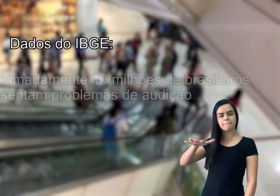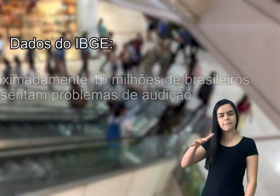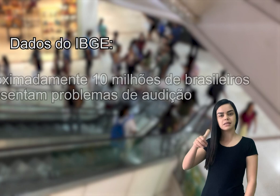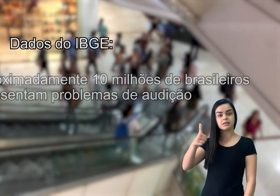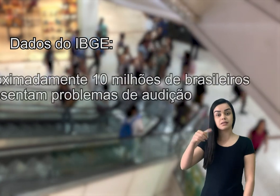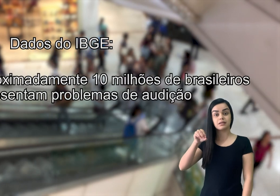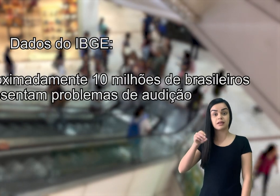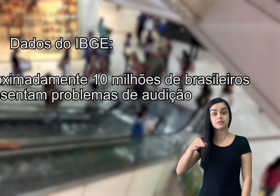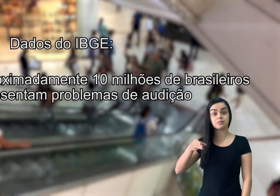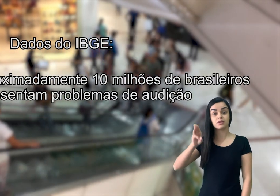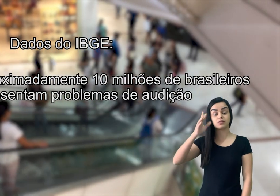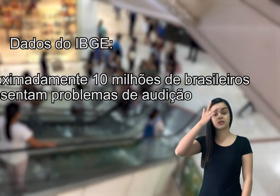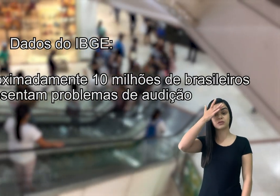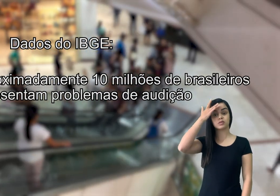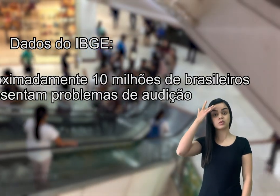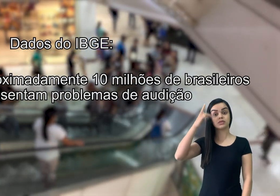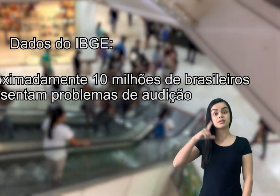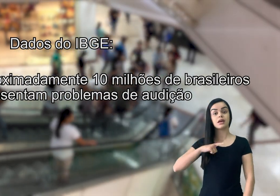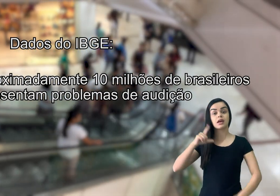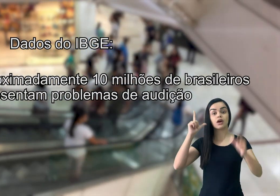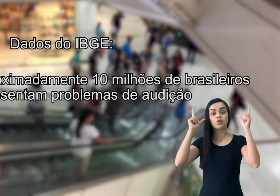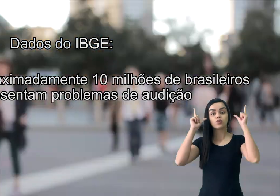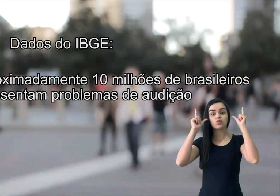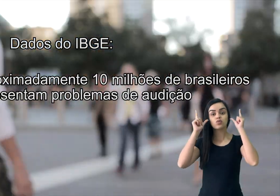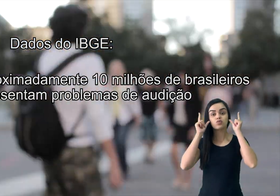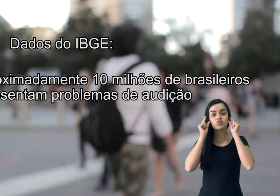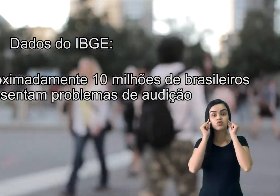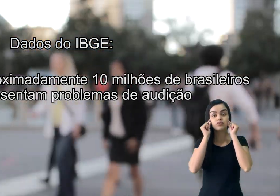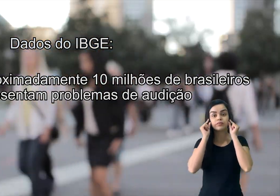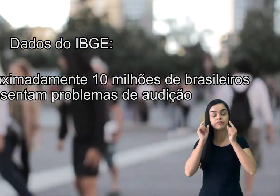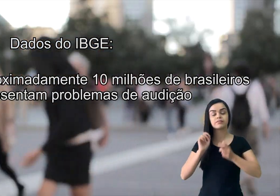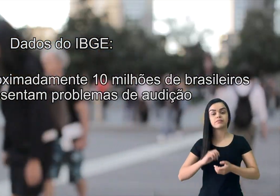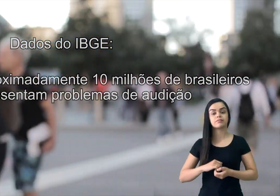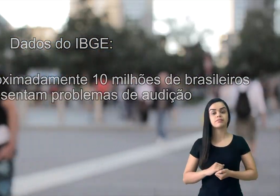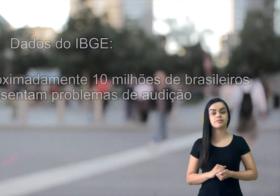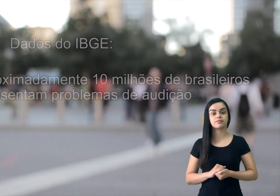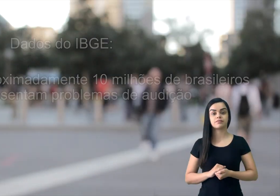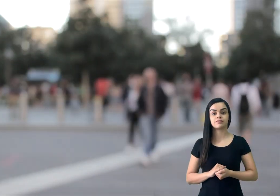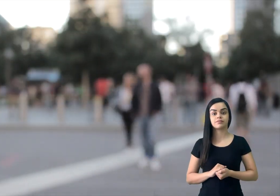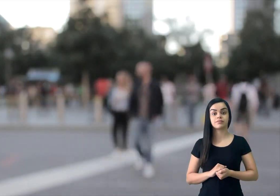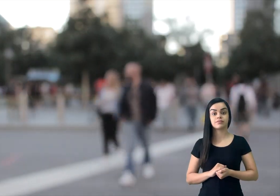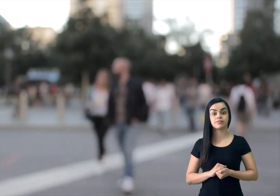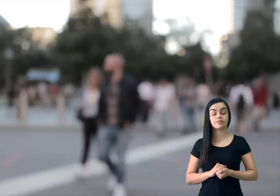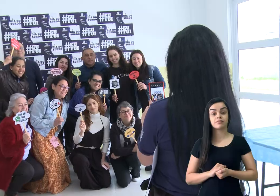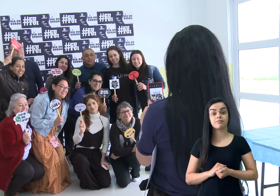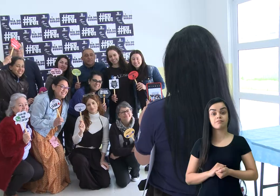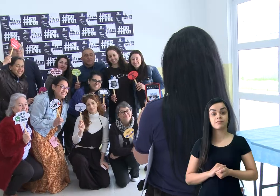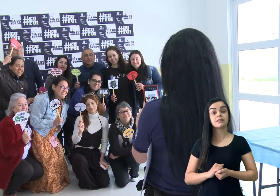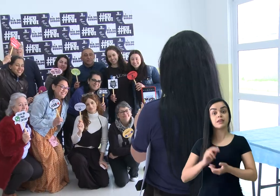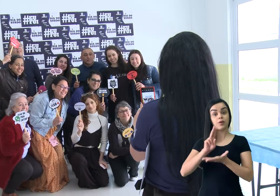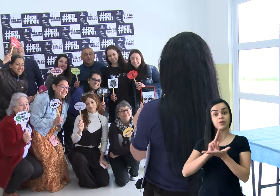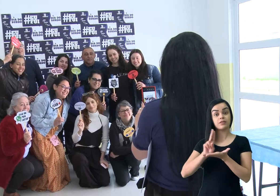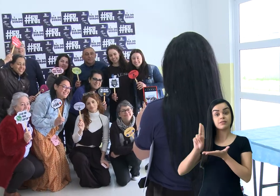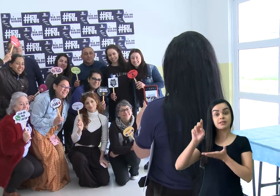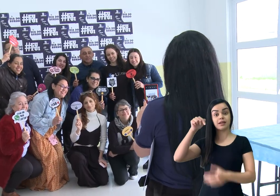algo em torno de 10 milhões de pessoas apresentam problemas de audição. E aqui na UFPR,